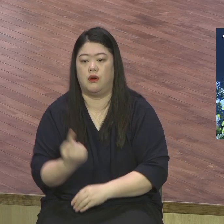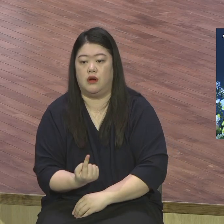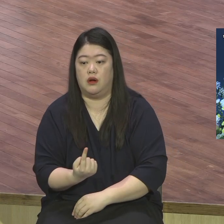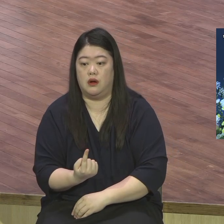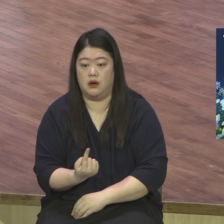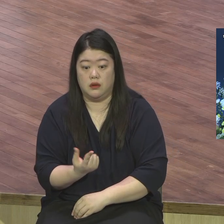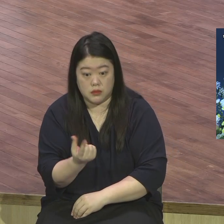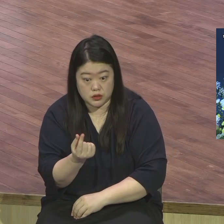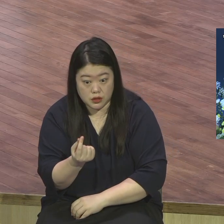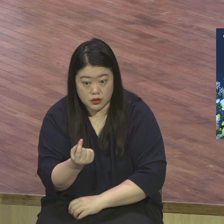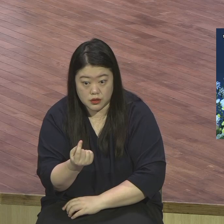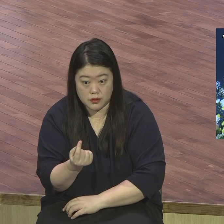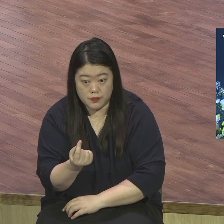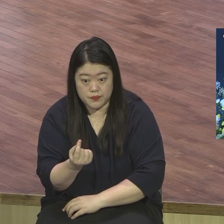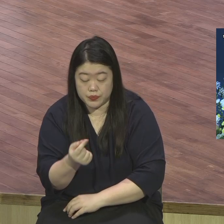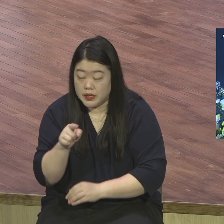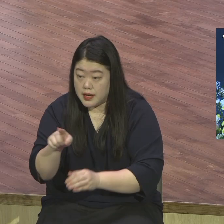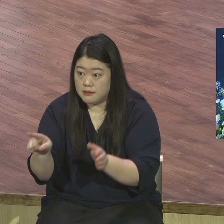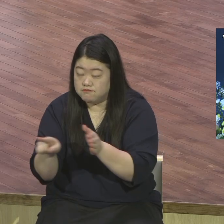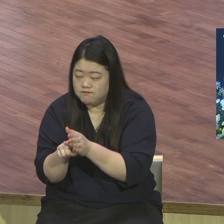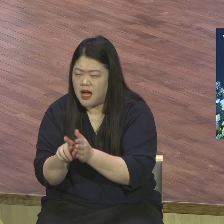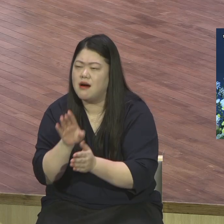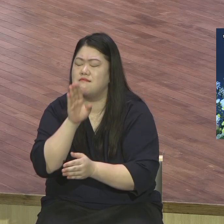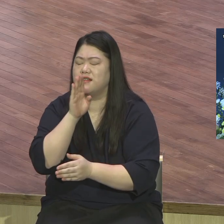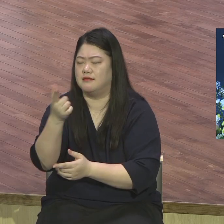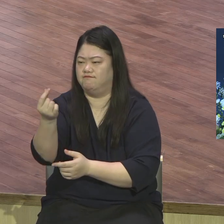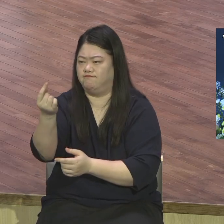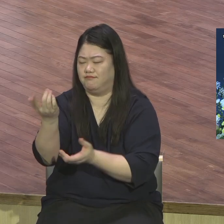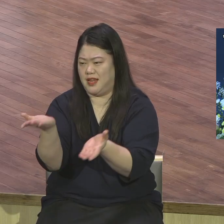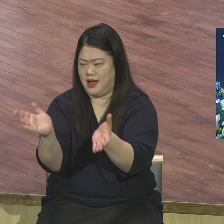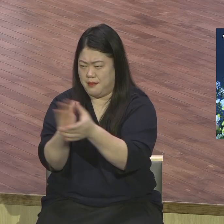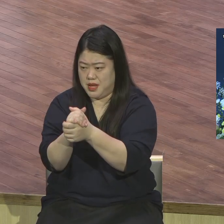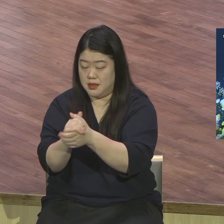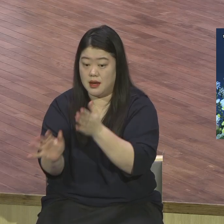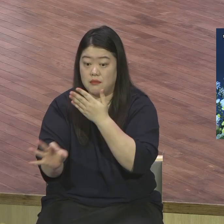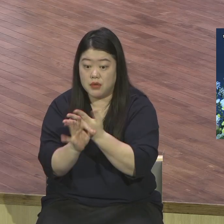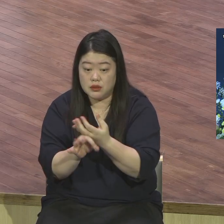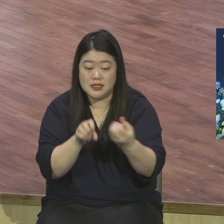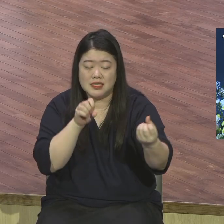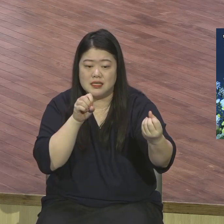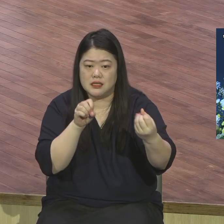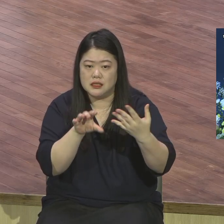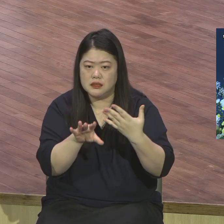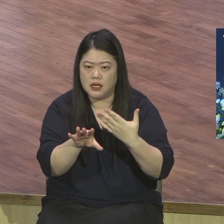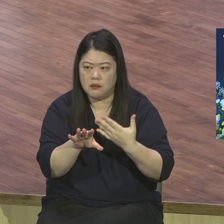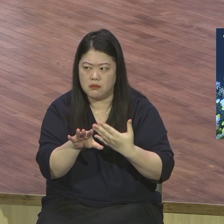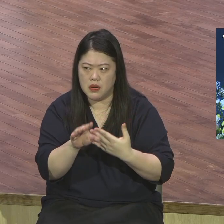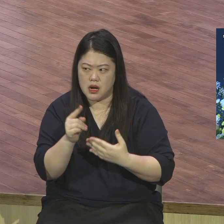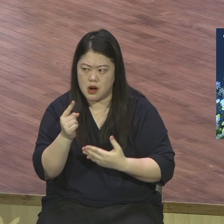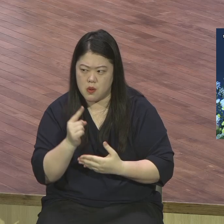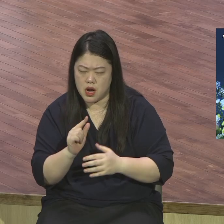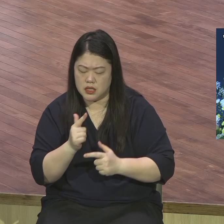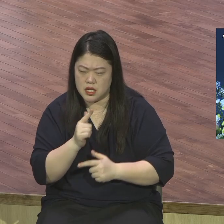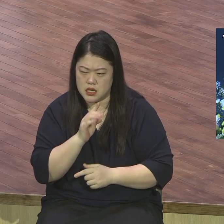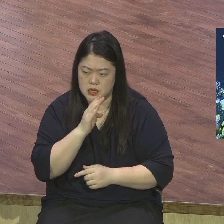언약을 붙잡은 자는 반드시 성취되는 응답을 맛보게 되어있어요 구름 잡듯이